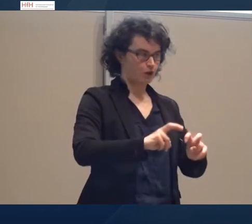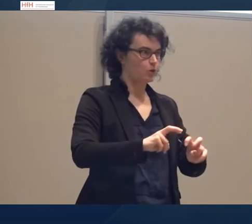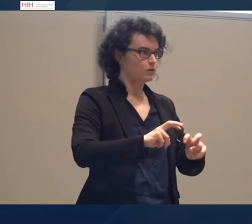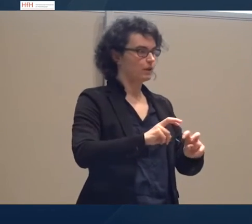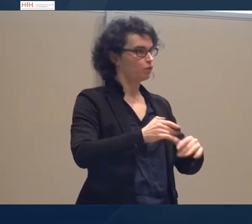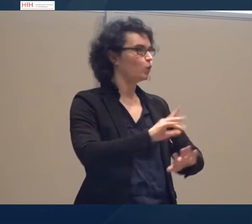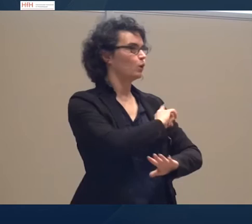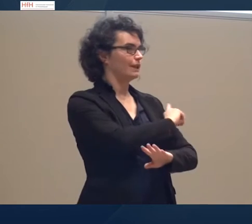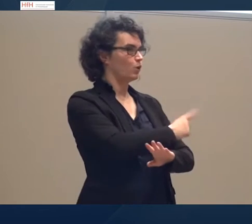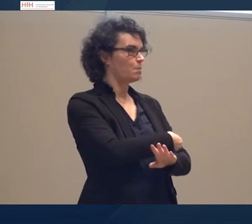herauszufiltern.